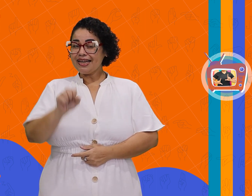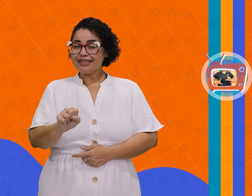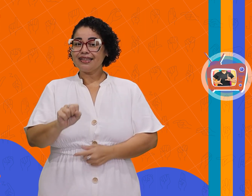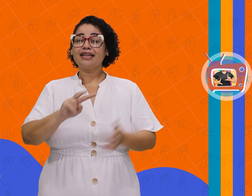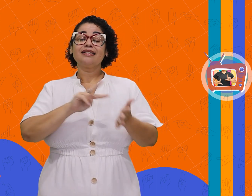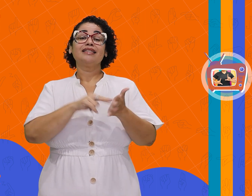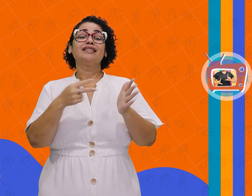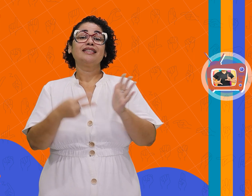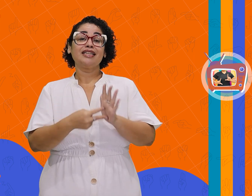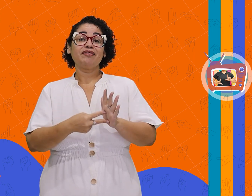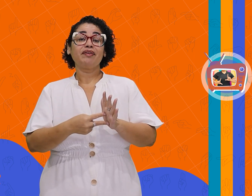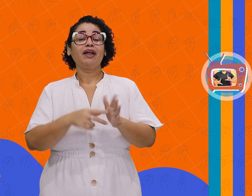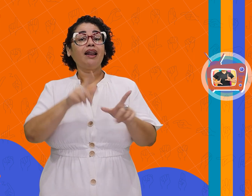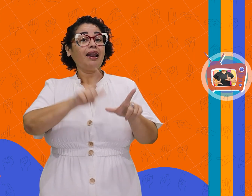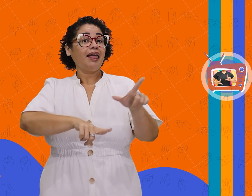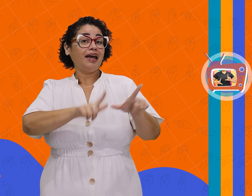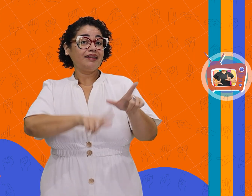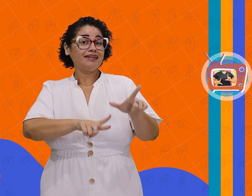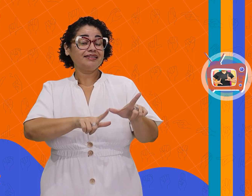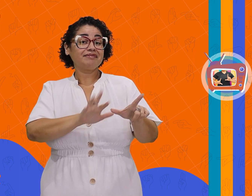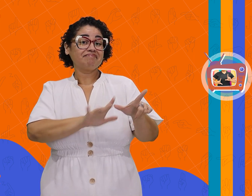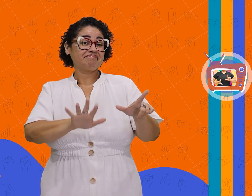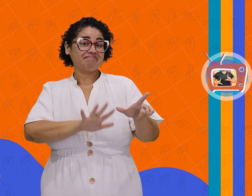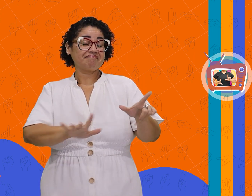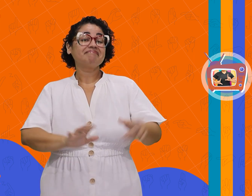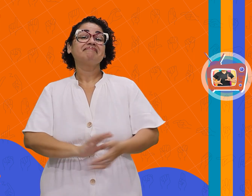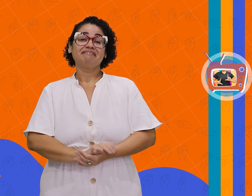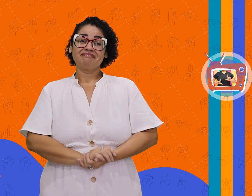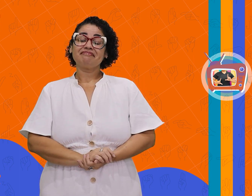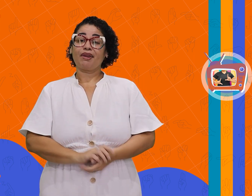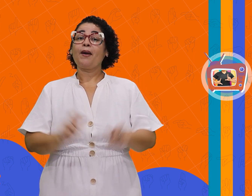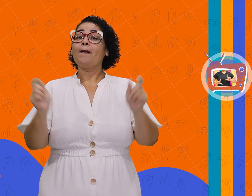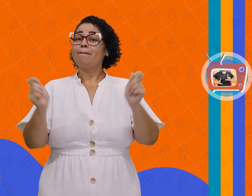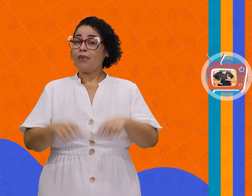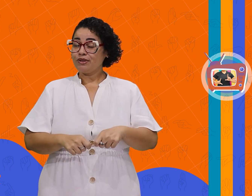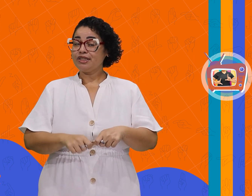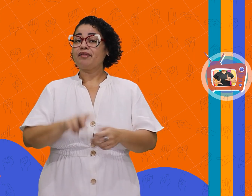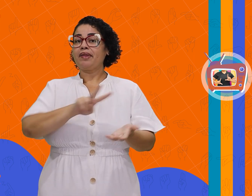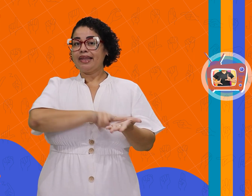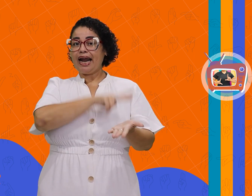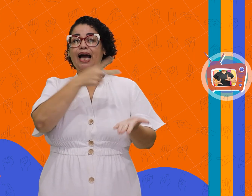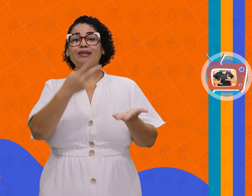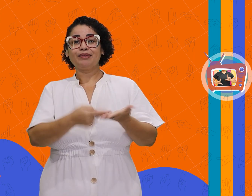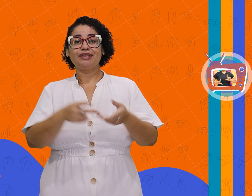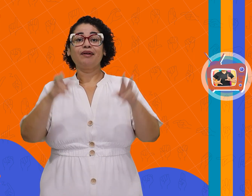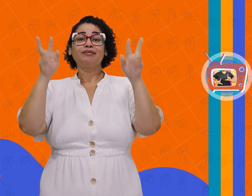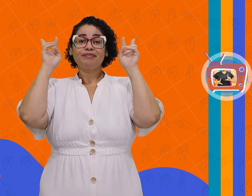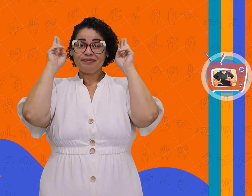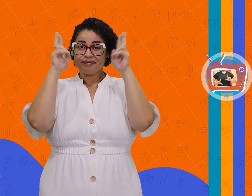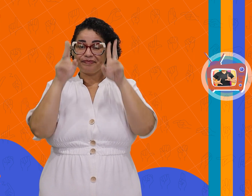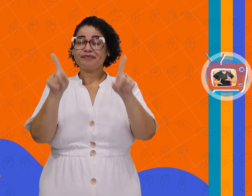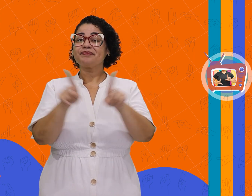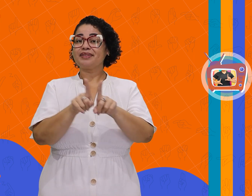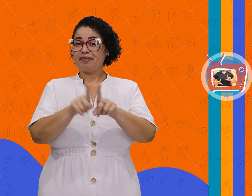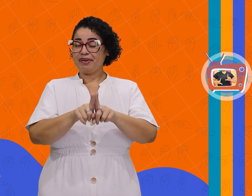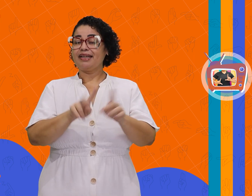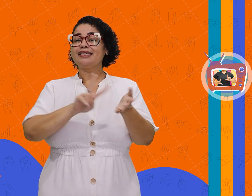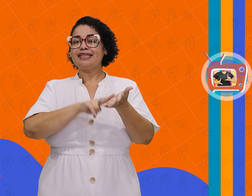que significa letras. E é possivelmente uma tradução do grego. E significa